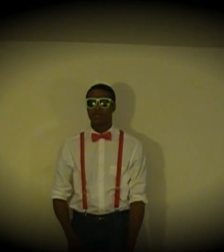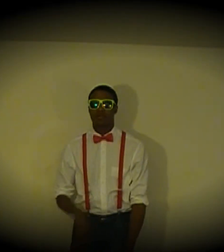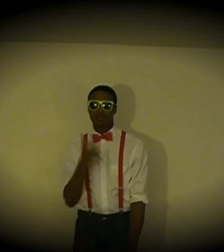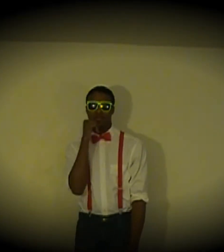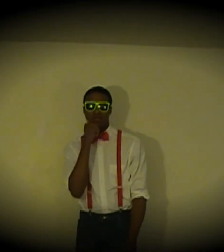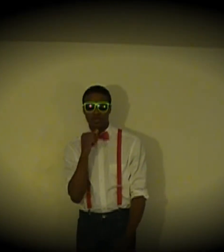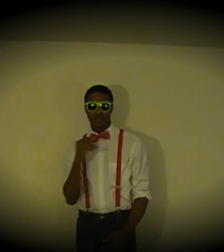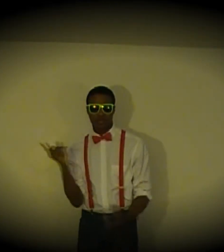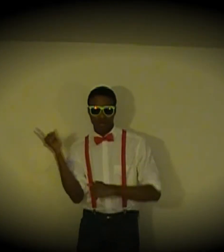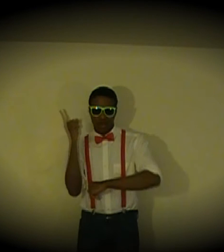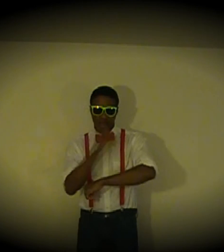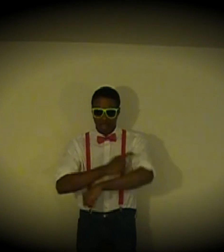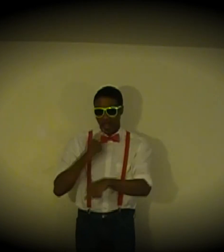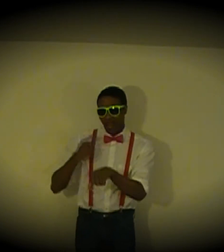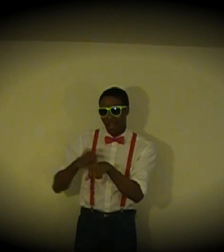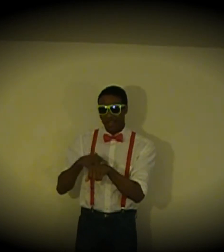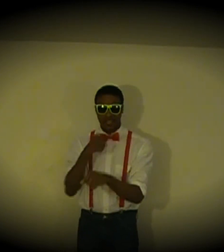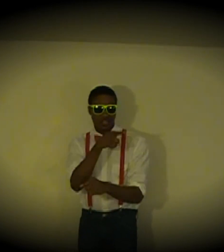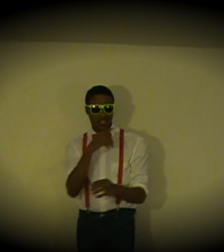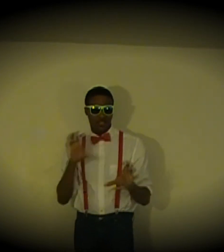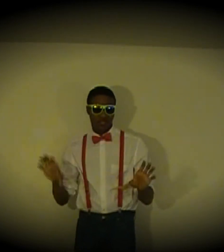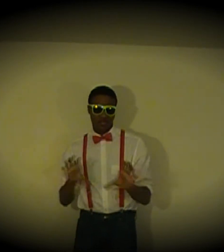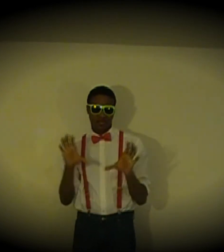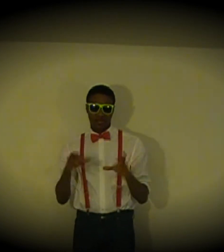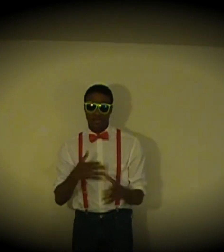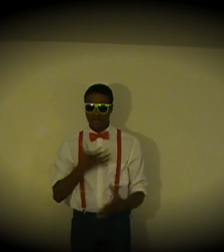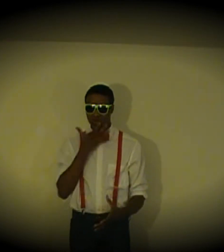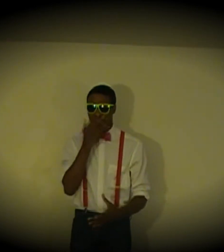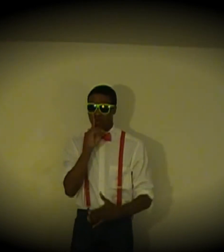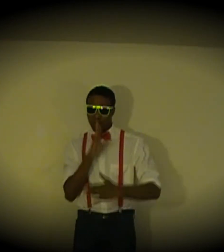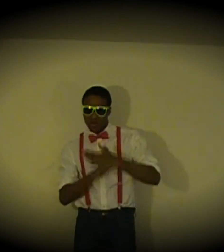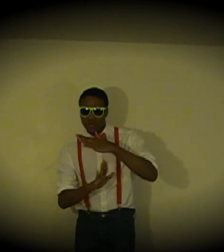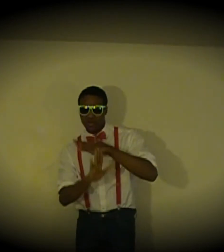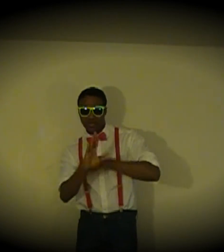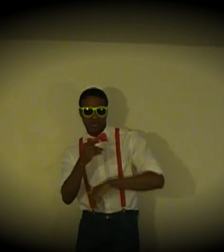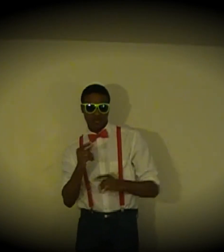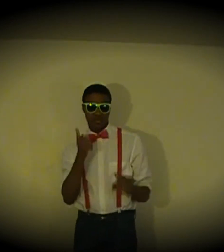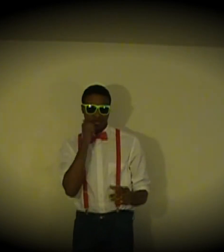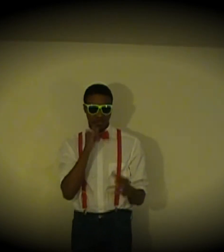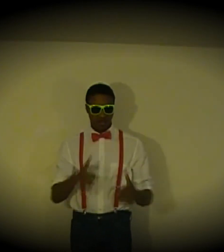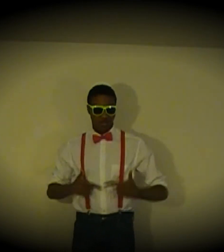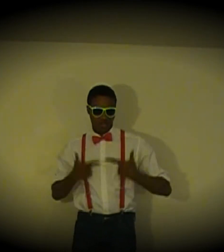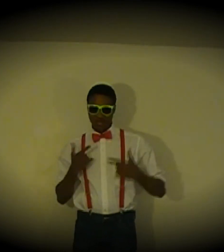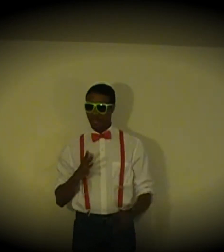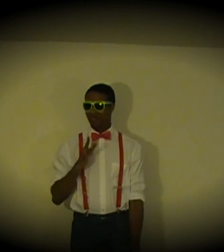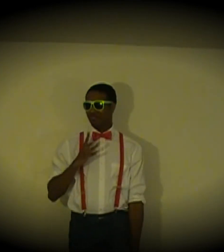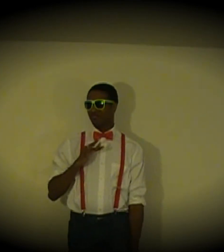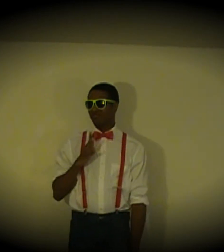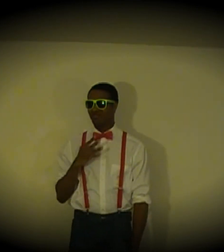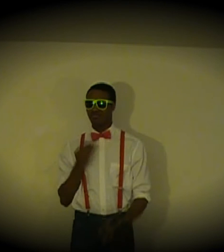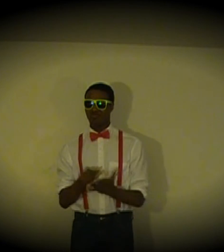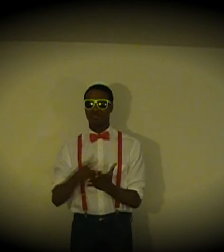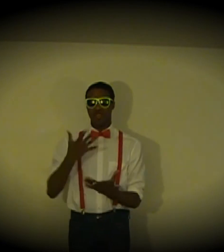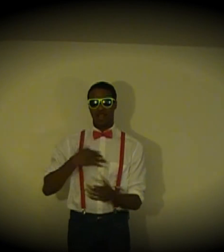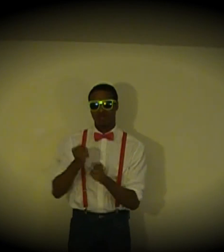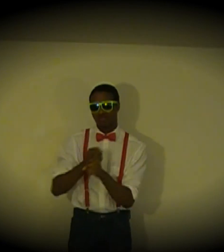낮에는 따사로운 인간적인 여자 커피 한잔에 여유를 아는 품격 있는 여자